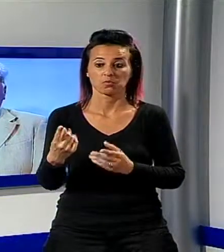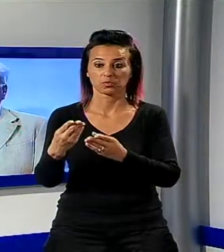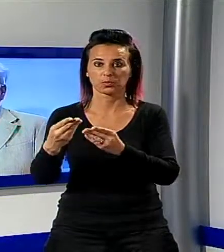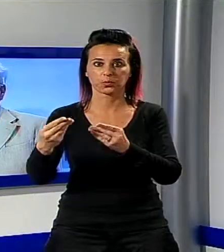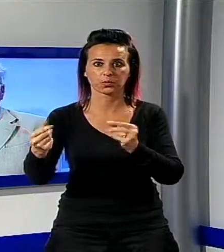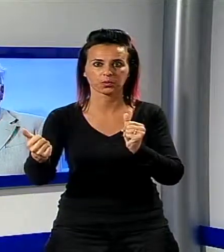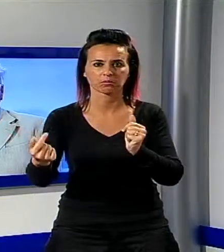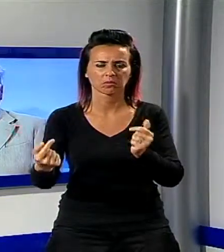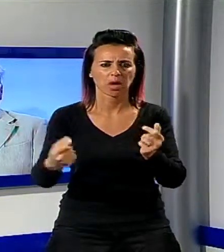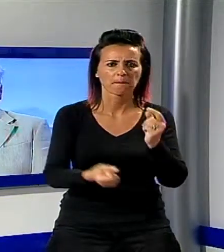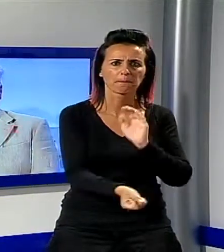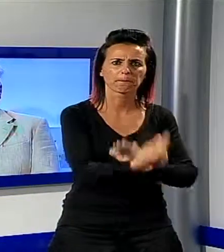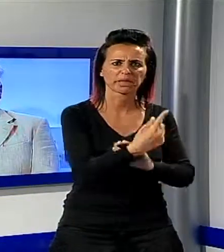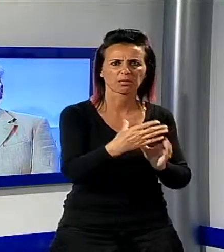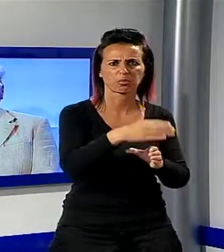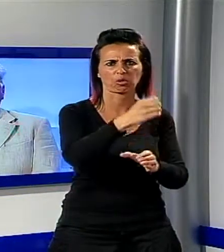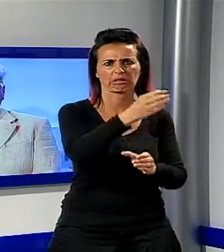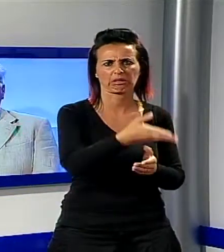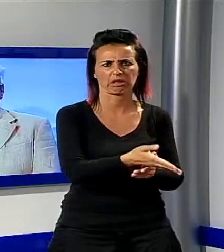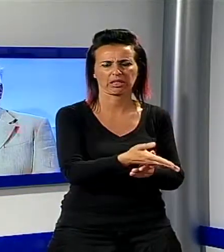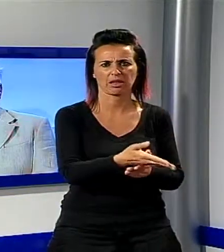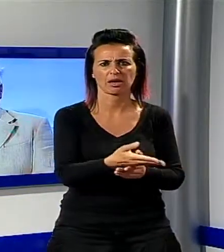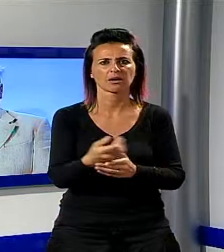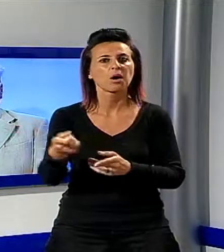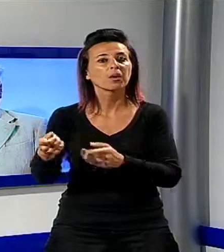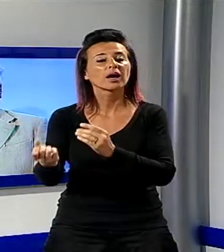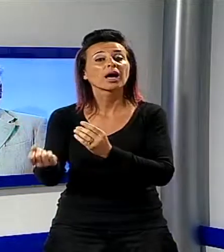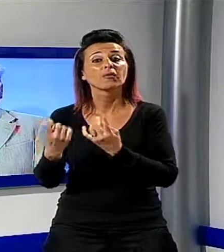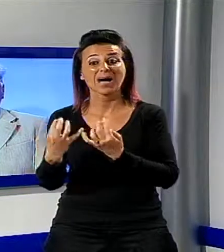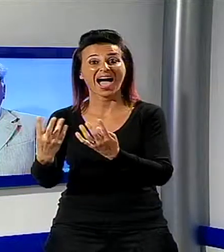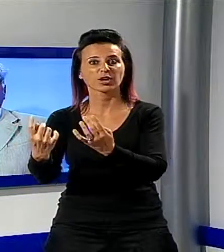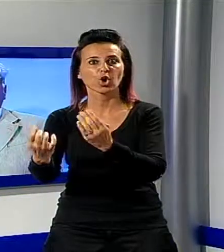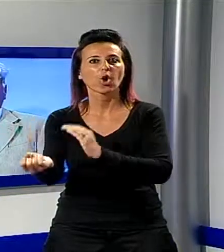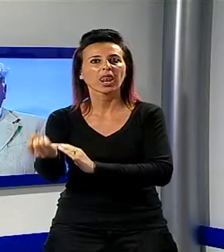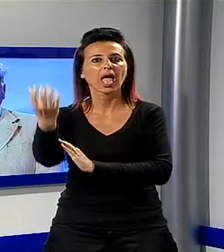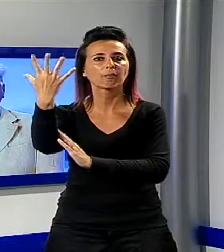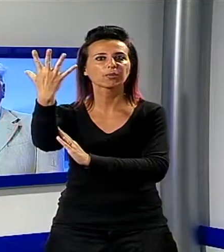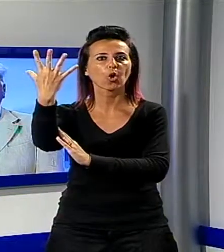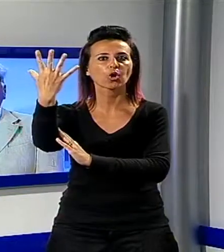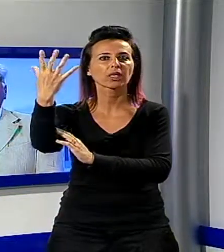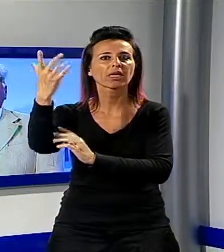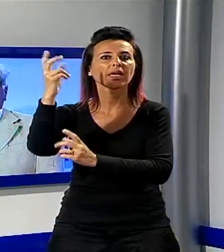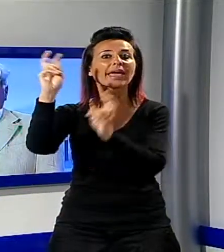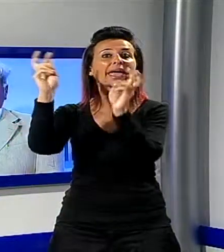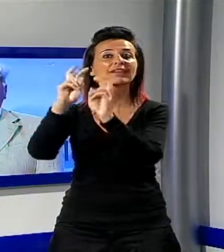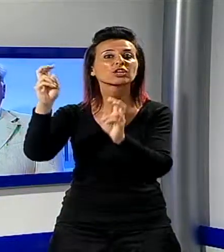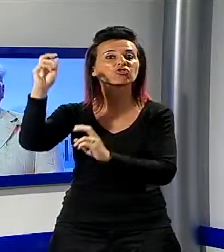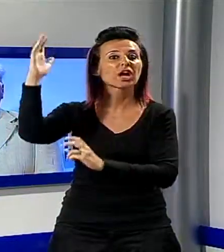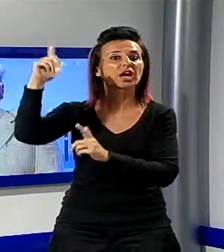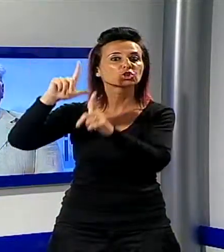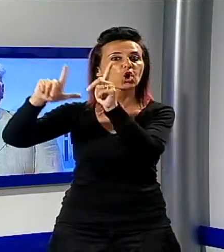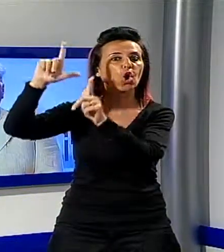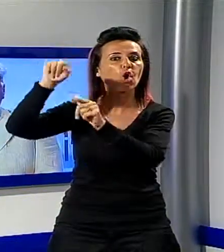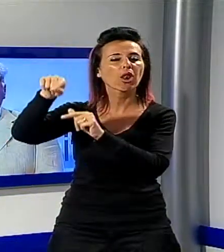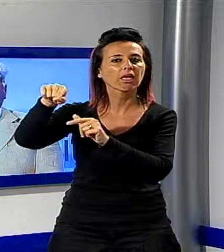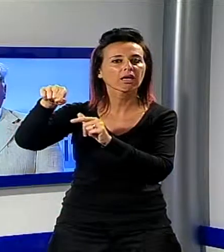lampioni ad energia solare parchi per spettacoli cestini per rifiuti differenziati